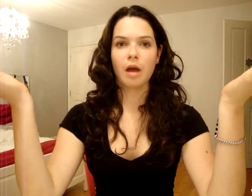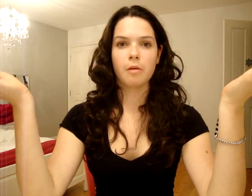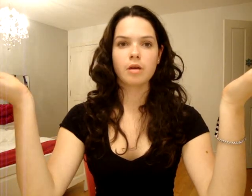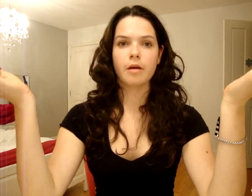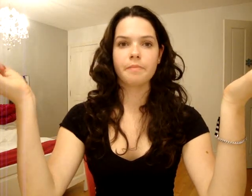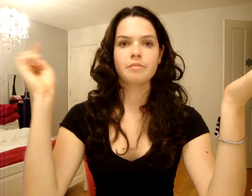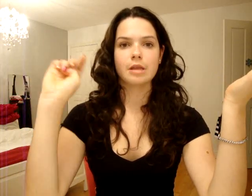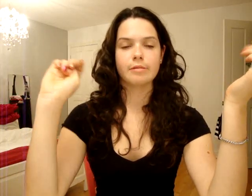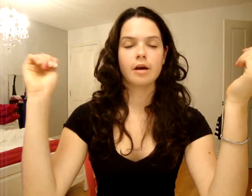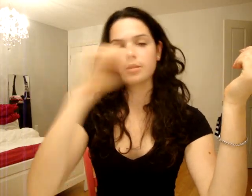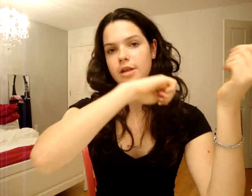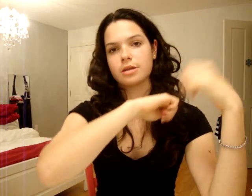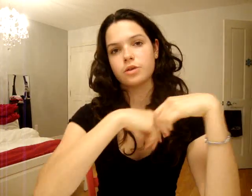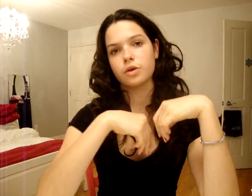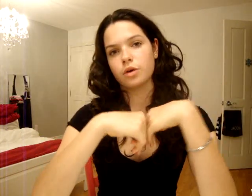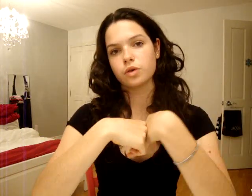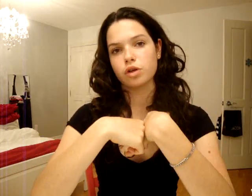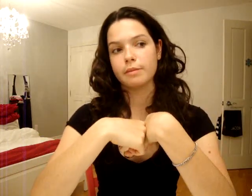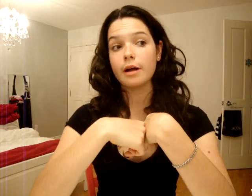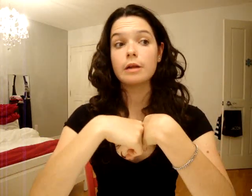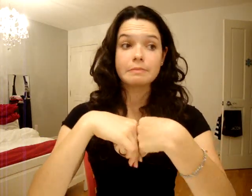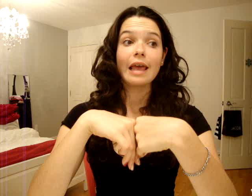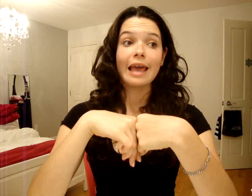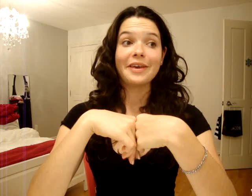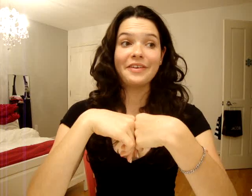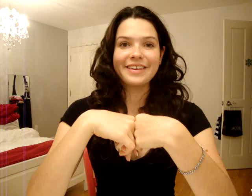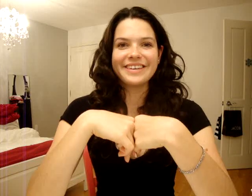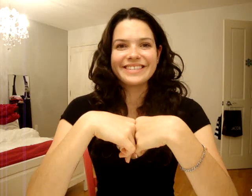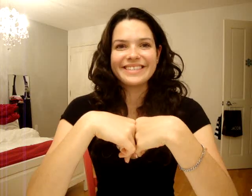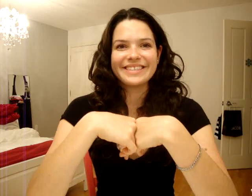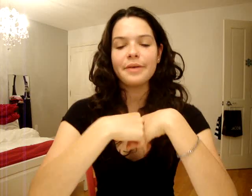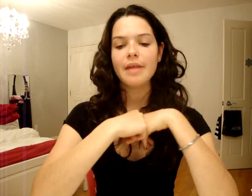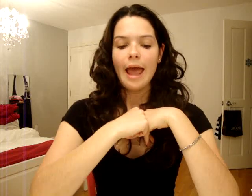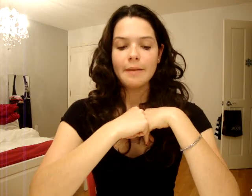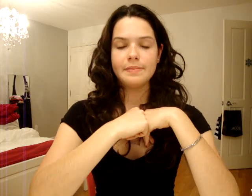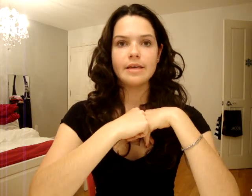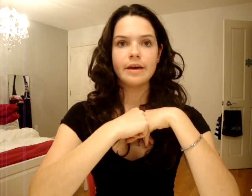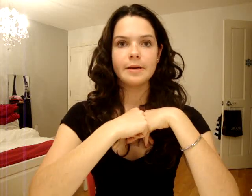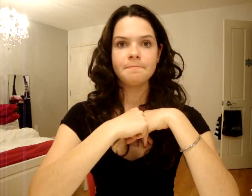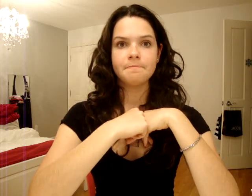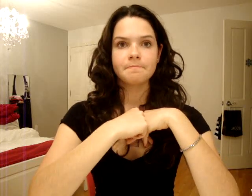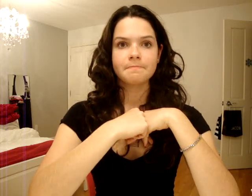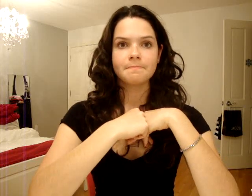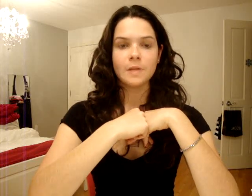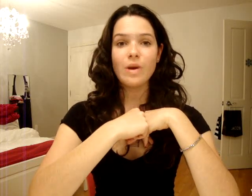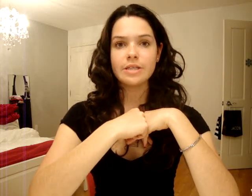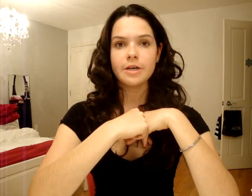répondre dans ma grande connaissance de... Un jour de paintball, Que c'est ça. Puis... Ouais, c'est ça.